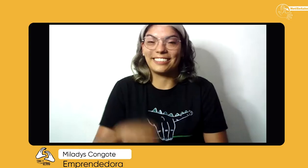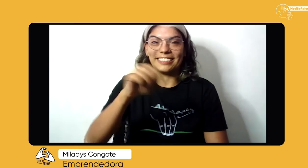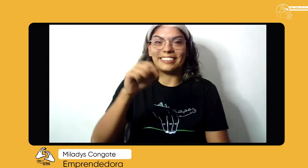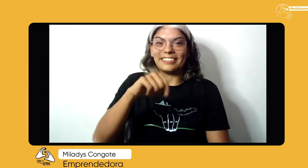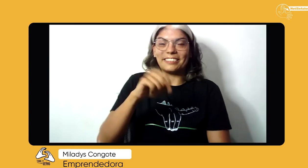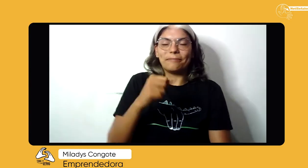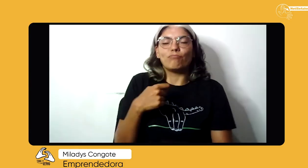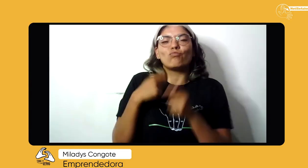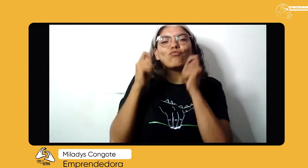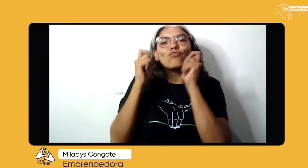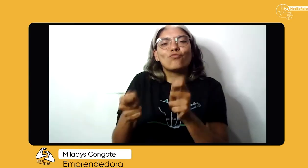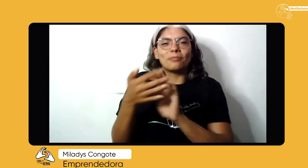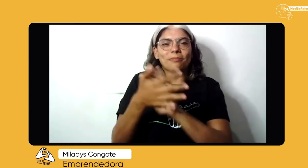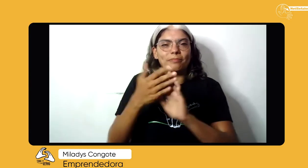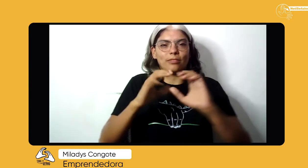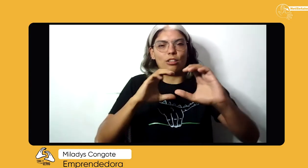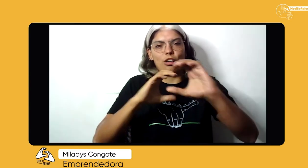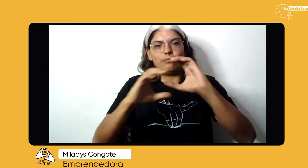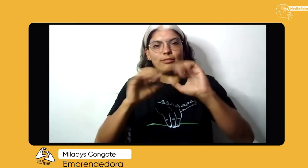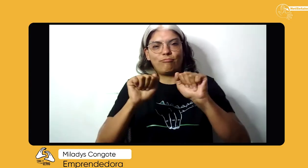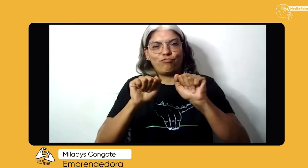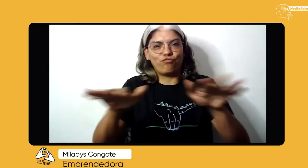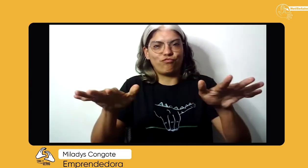Claro que sí, la seña es todo en señas, es esta.